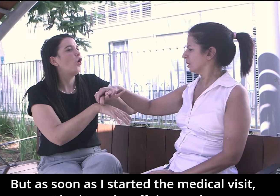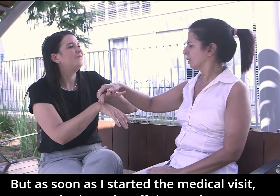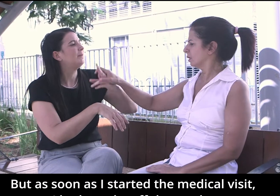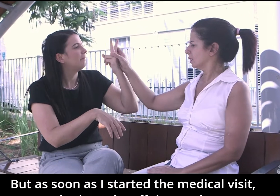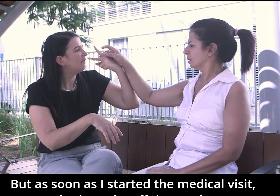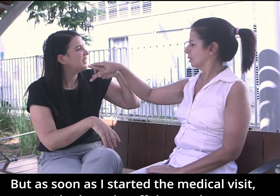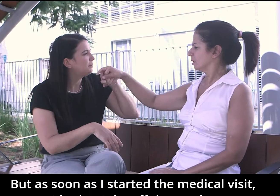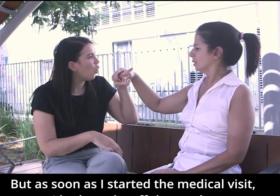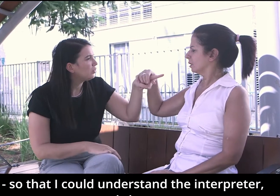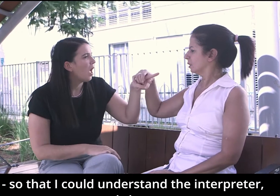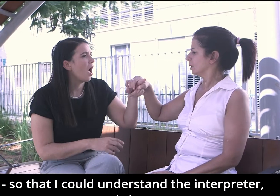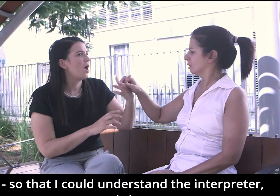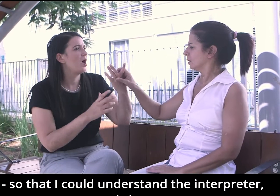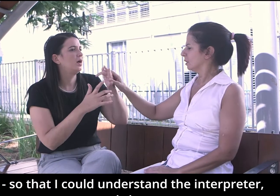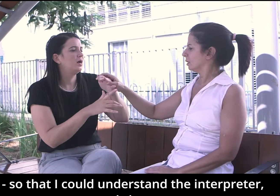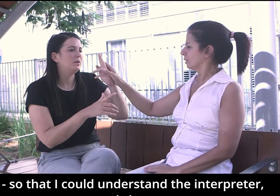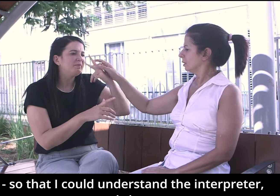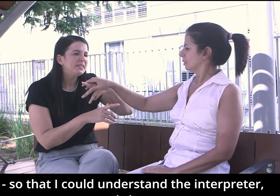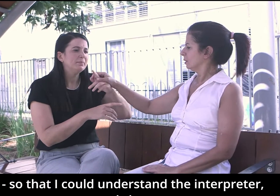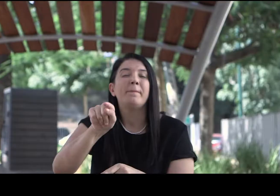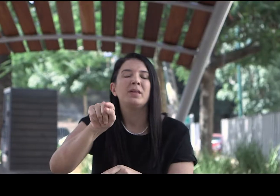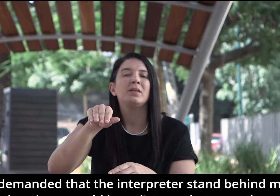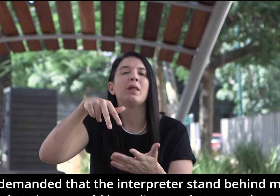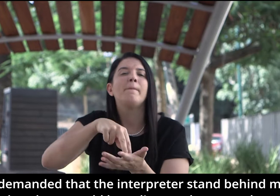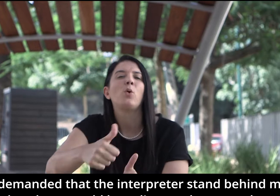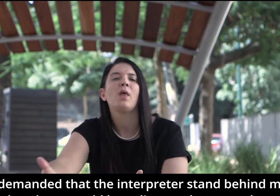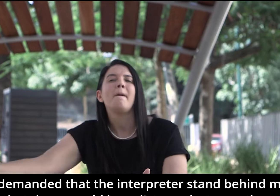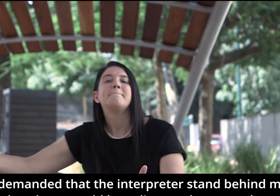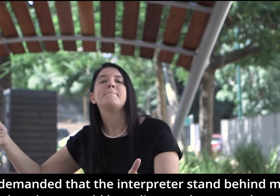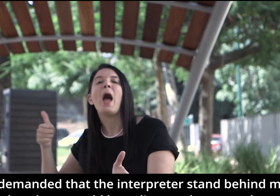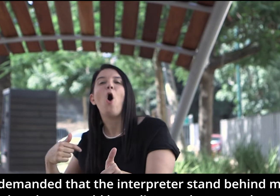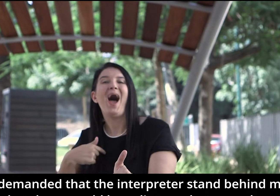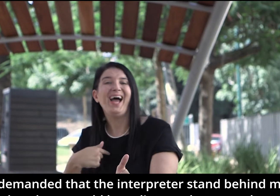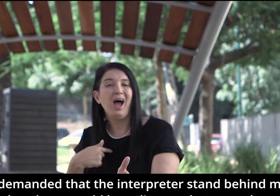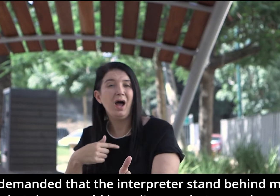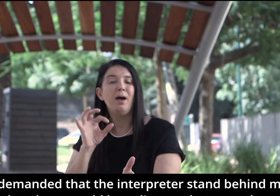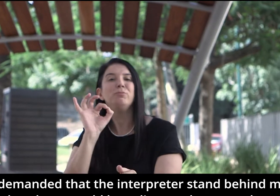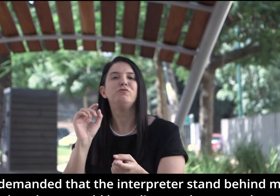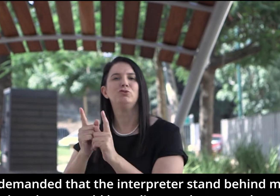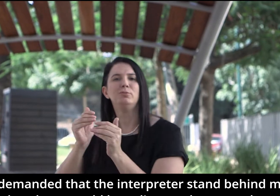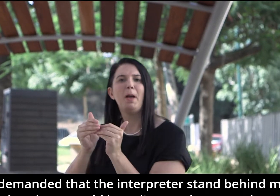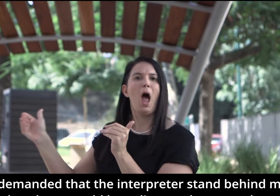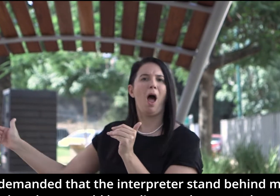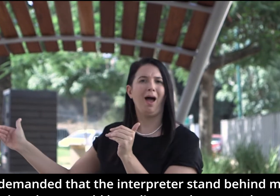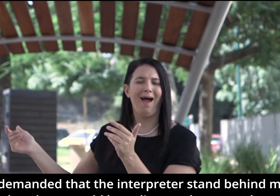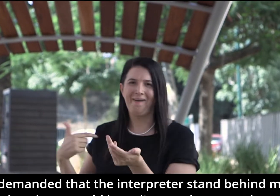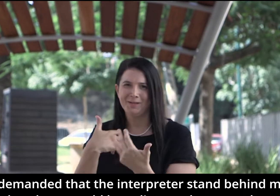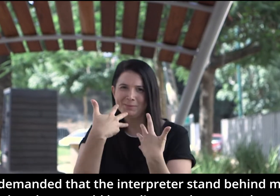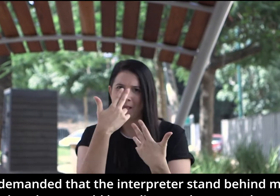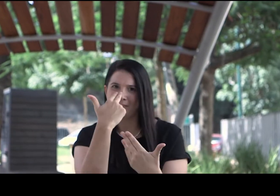נאלצת להוריד את המסכה למנת שאני יכולה להבין אותה ואי אותי הוא דרש מהמתורגמנית לעמוד מאחוריי בשביל שהיא תתרגם רחוק ממנו